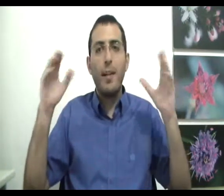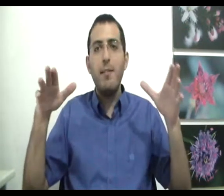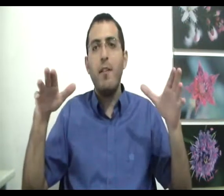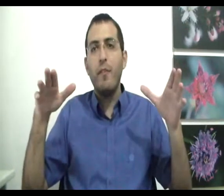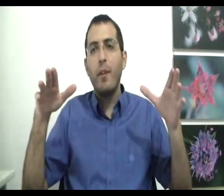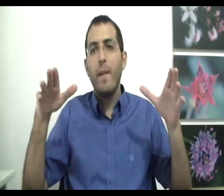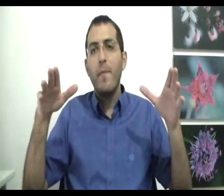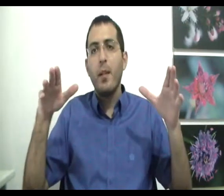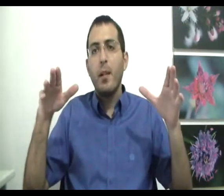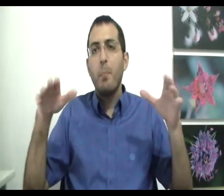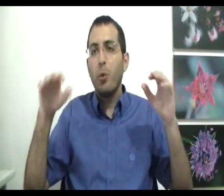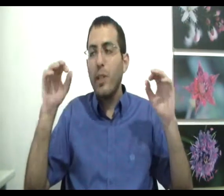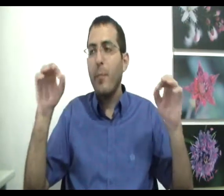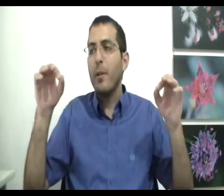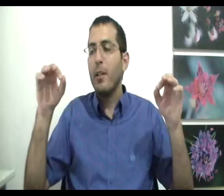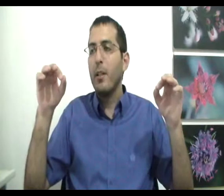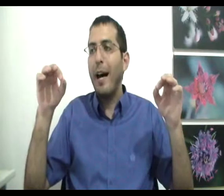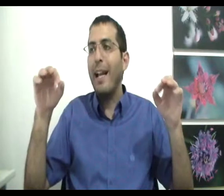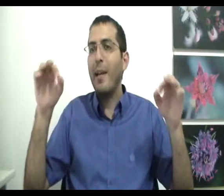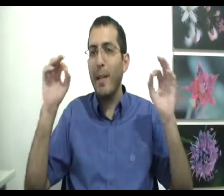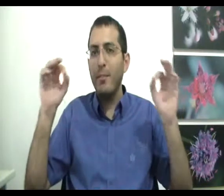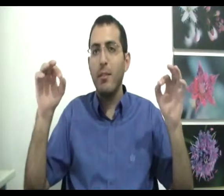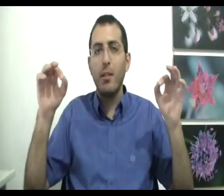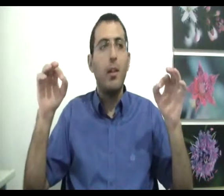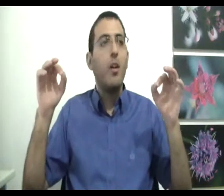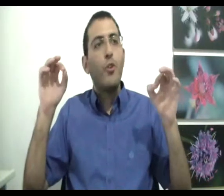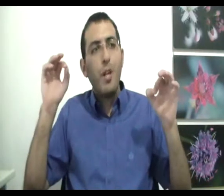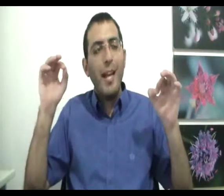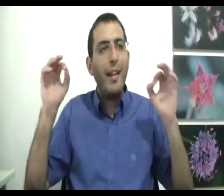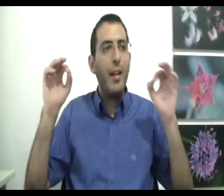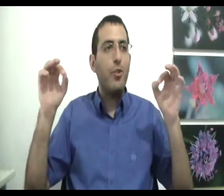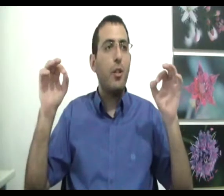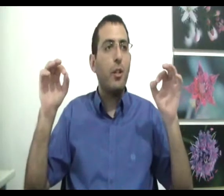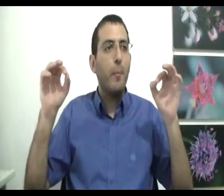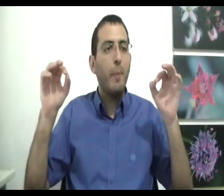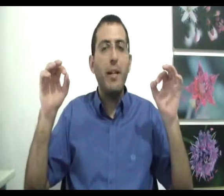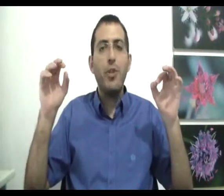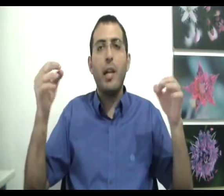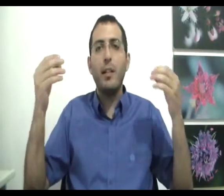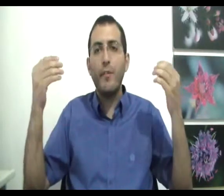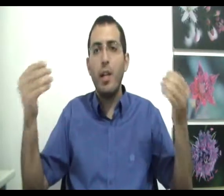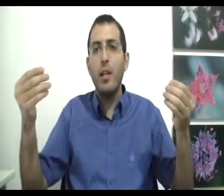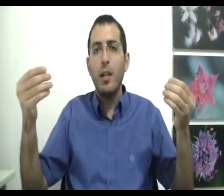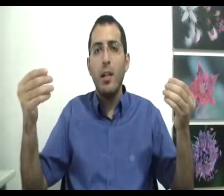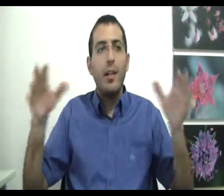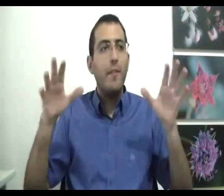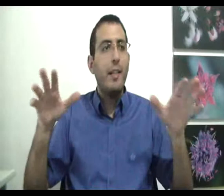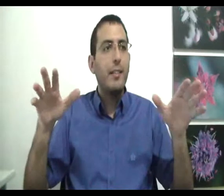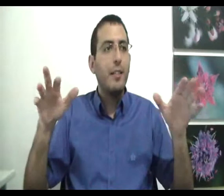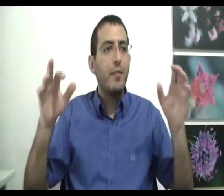כסף מודים על האמת שאין קשר בין שקט נפשי לבין כסף